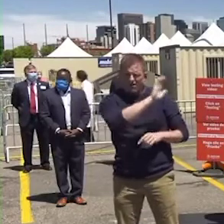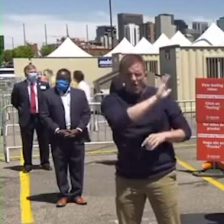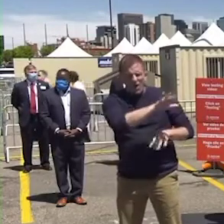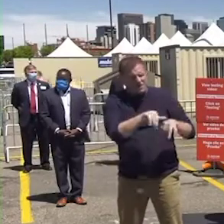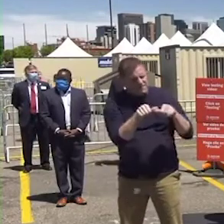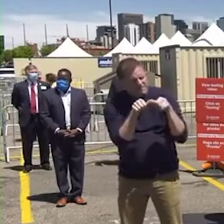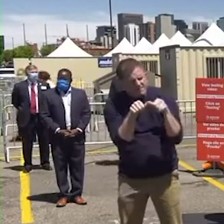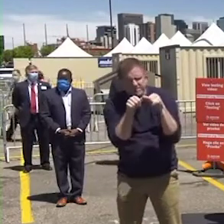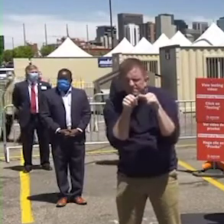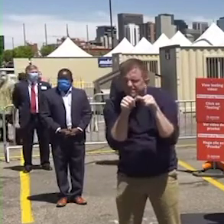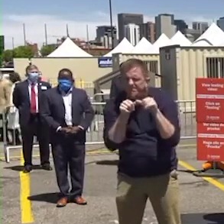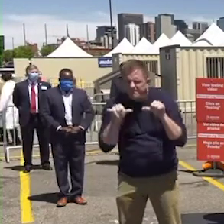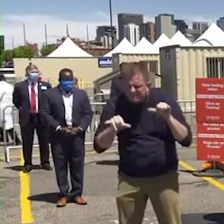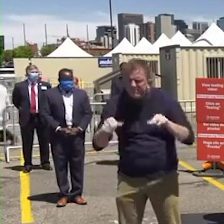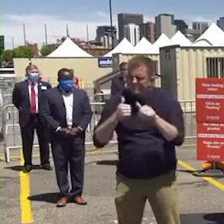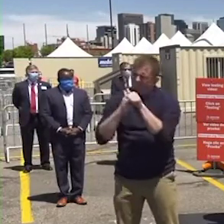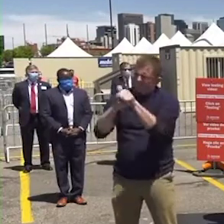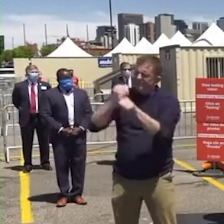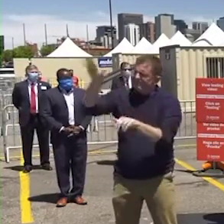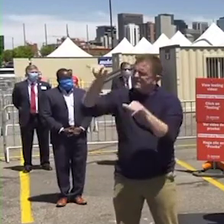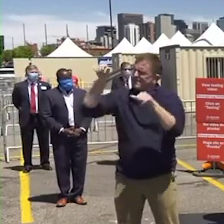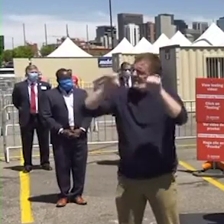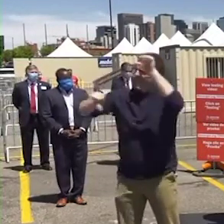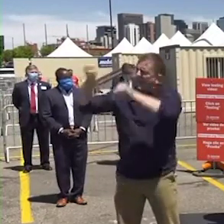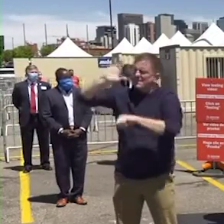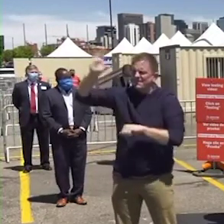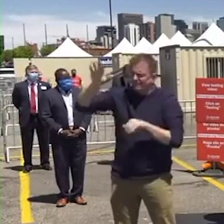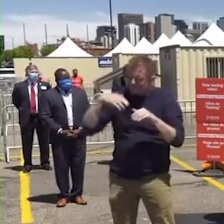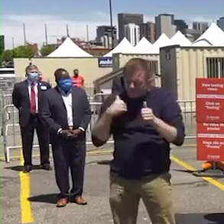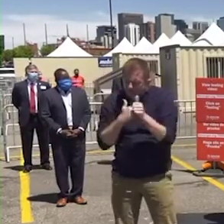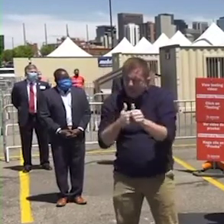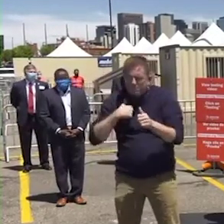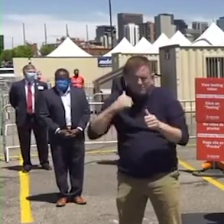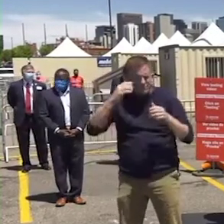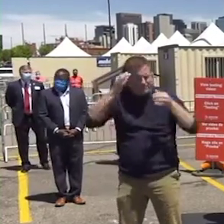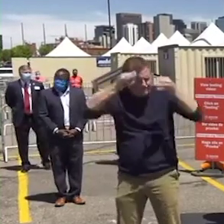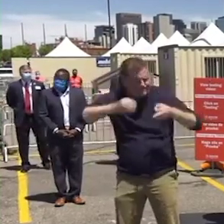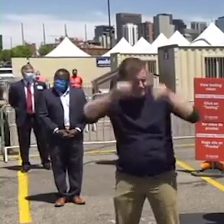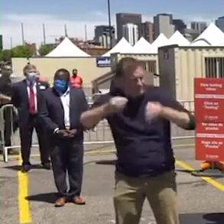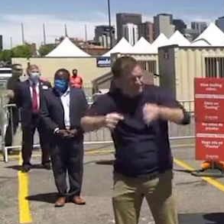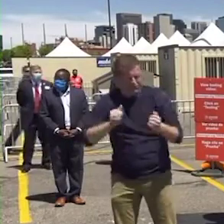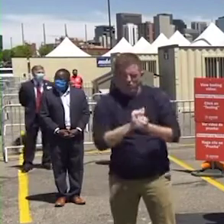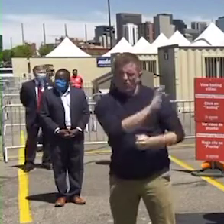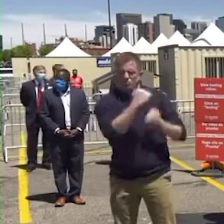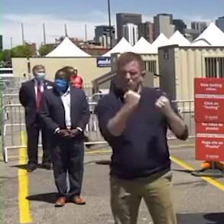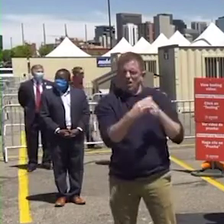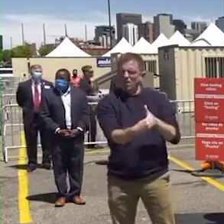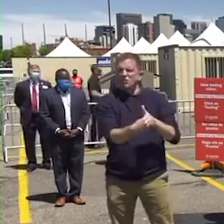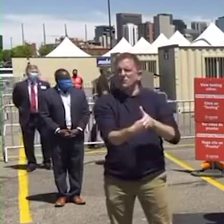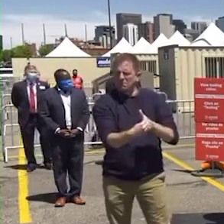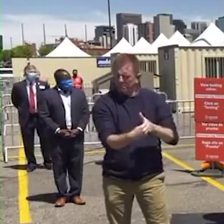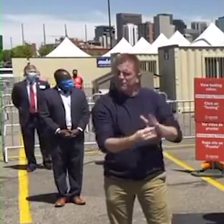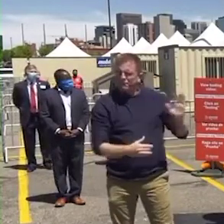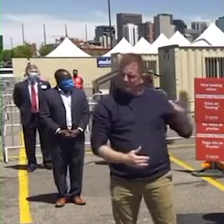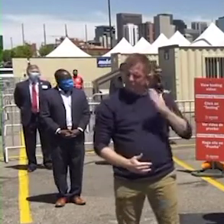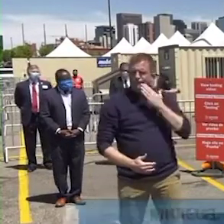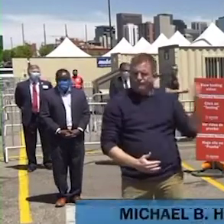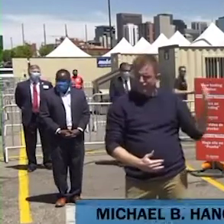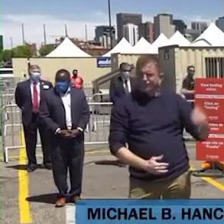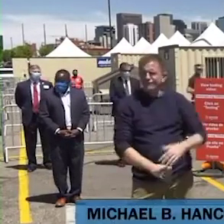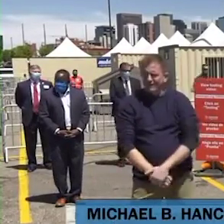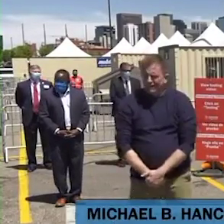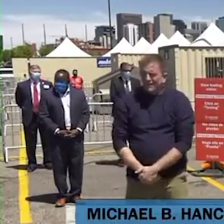Hemos trabajado de mano a mano con el Estado desde el principio. Estamos muy agradecidos por la colaboración y esta